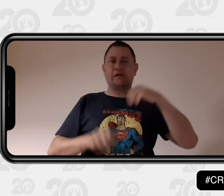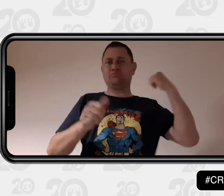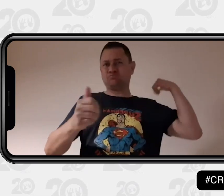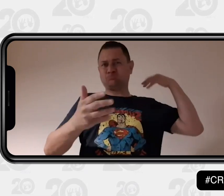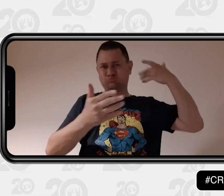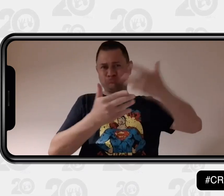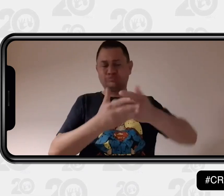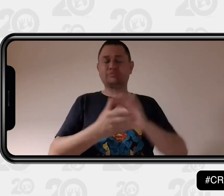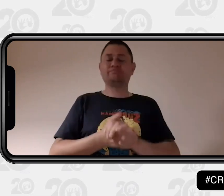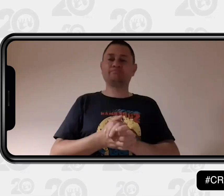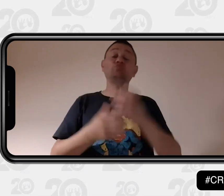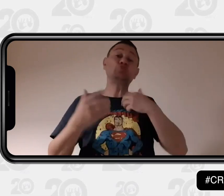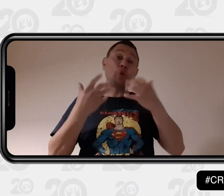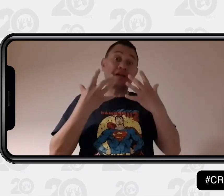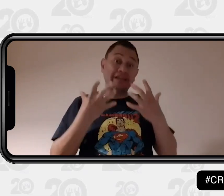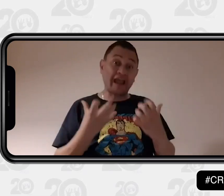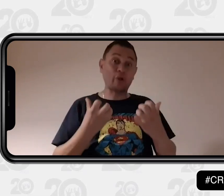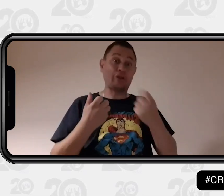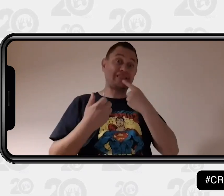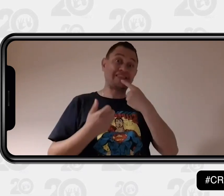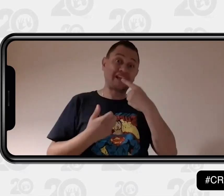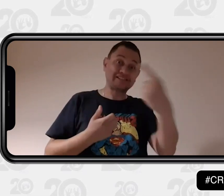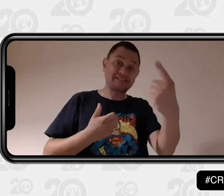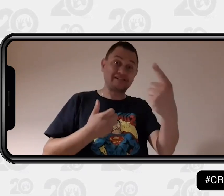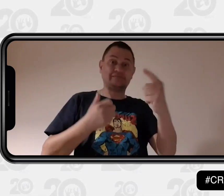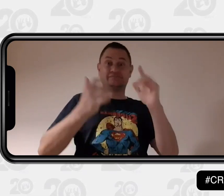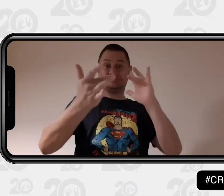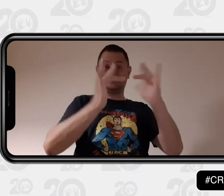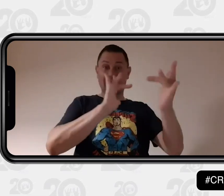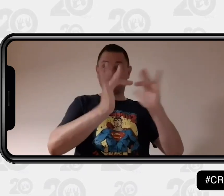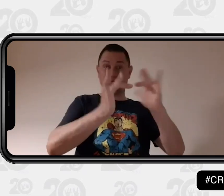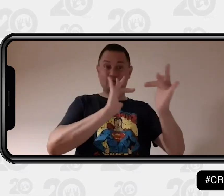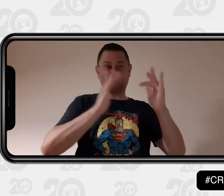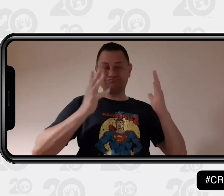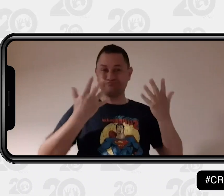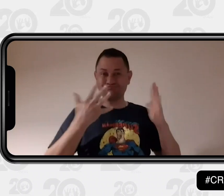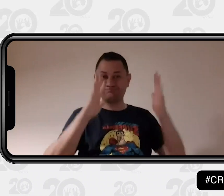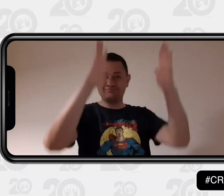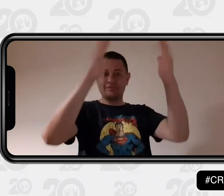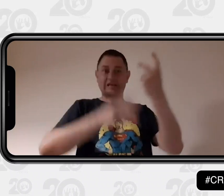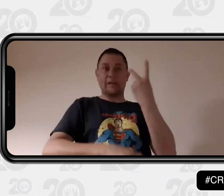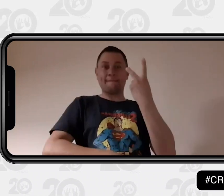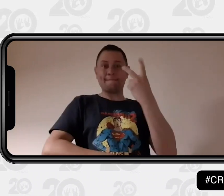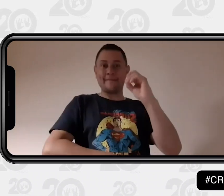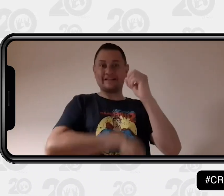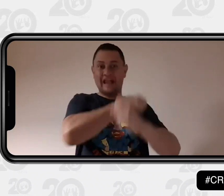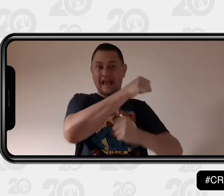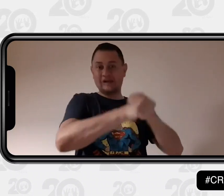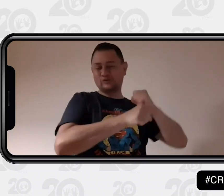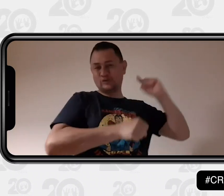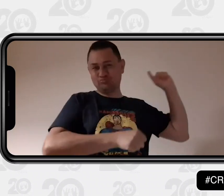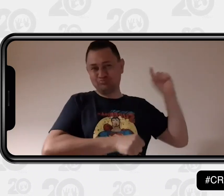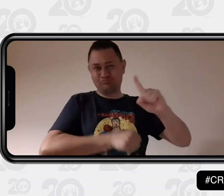Llevo muchísimos años aquí en este país. Y les quiero decir y quiero celebrar los 20 años del Centro de Relevo.